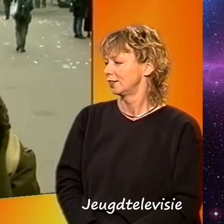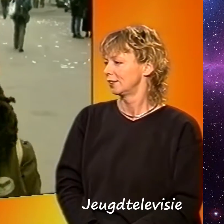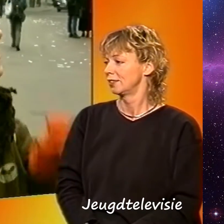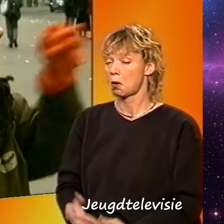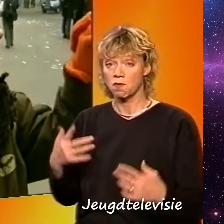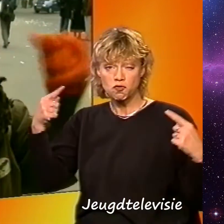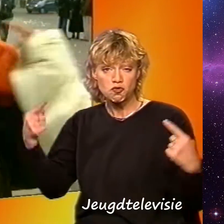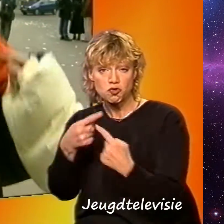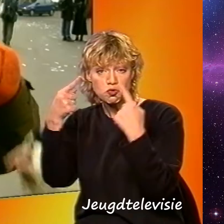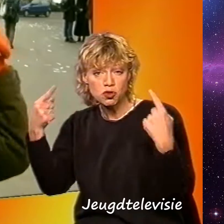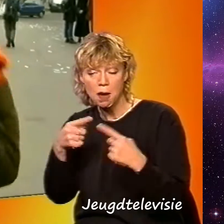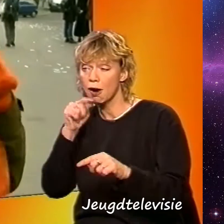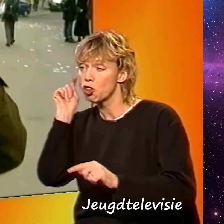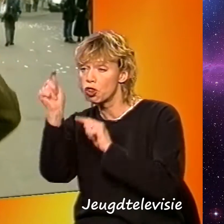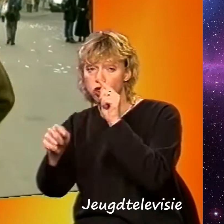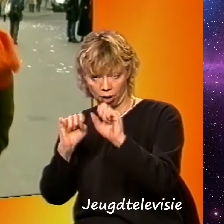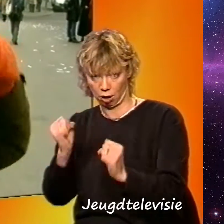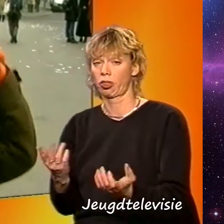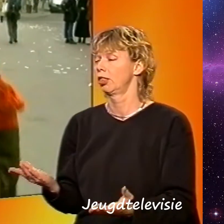Of ruzie maken en schelden.